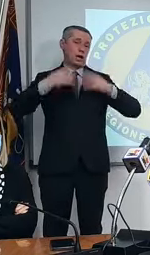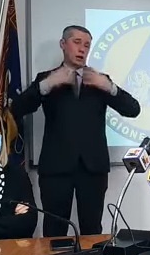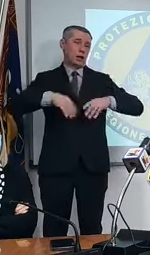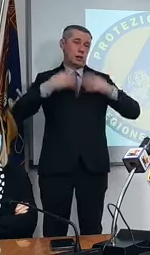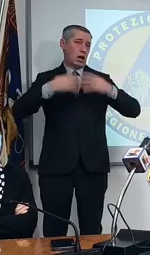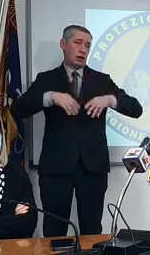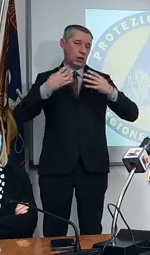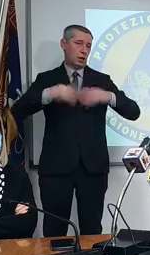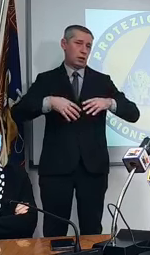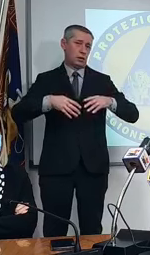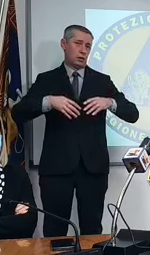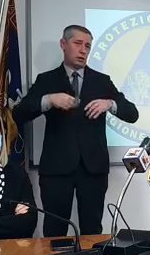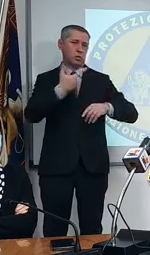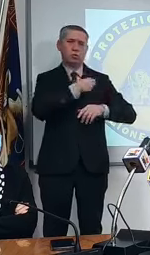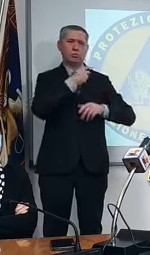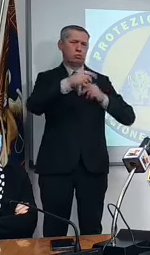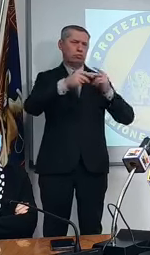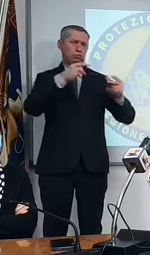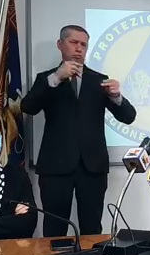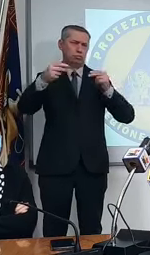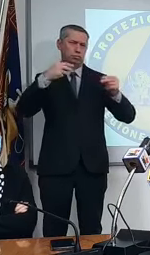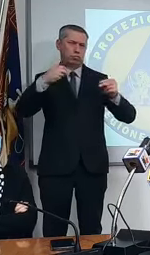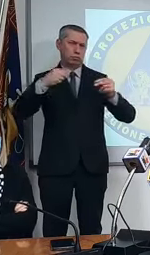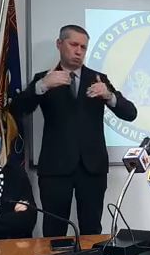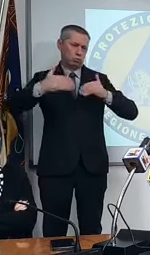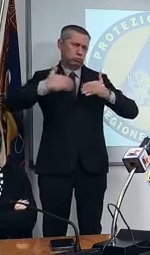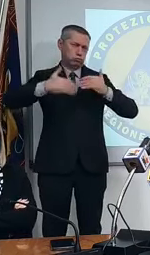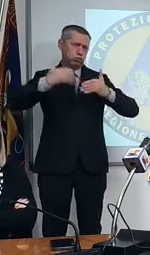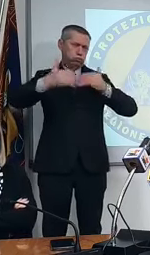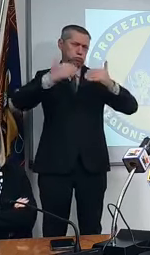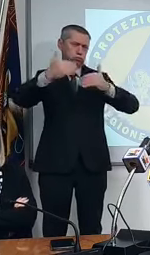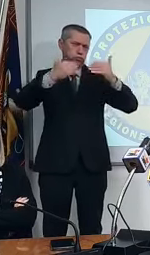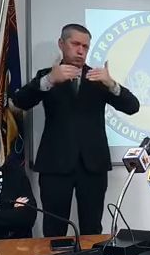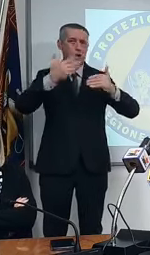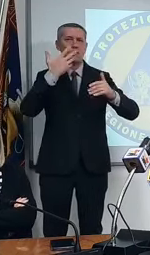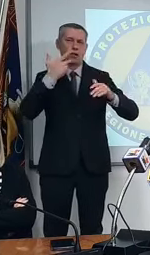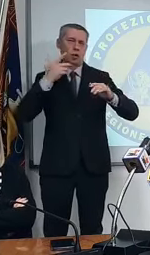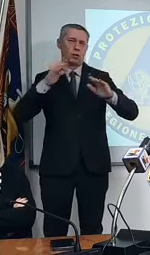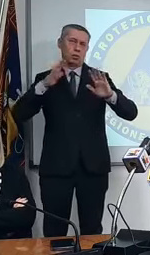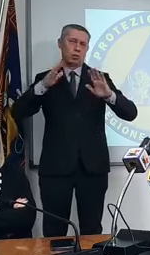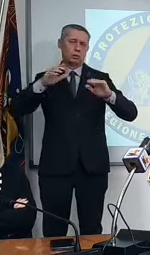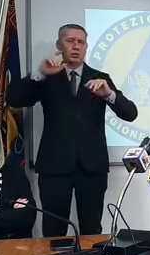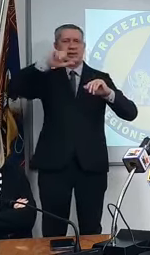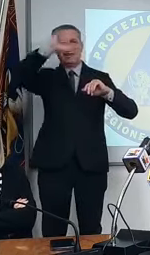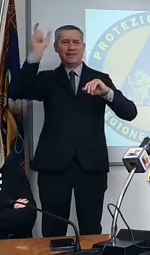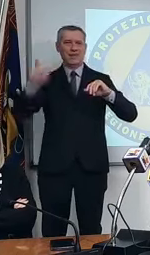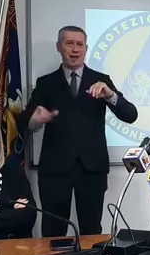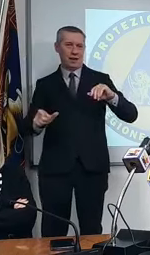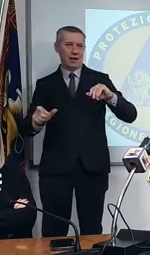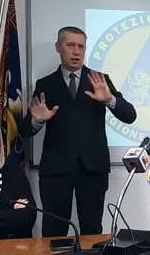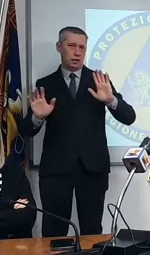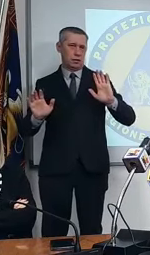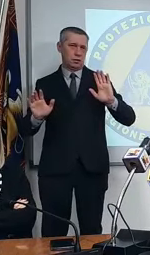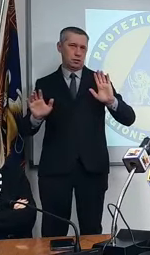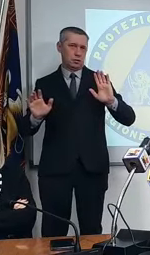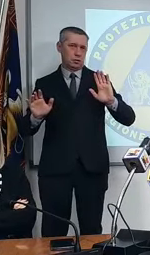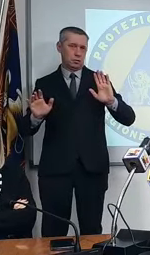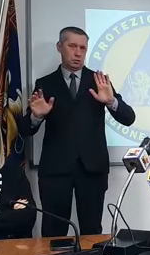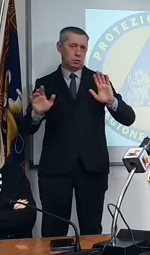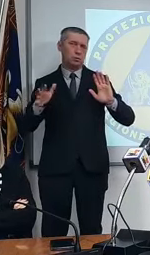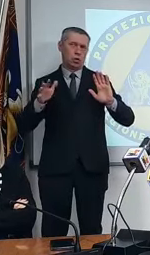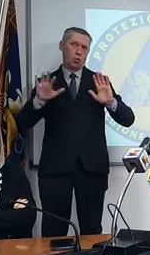resti ancora tra i primi se non la prima in Italia per vaccinazioni provane sia che i numeri ci dicono che noi non facciamo magazzino